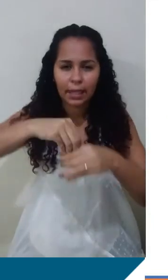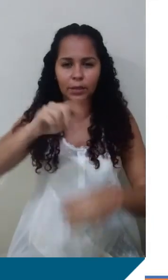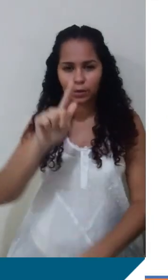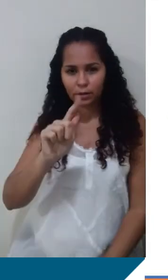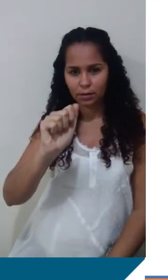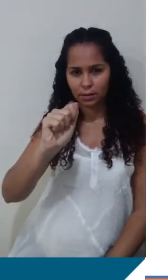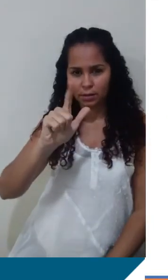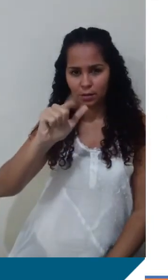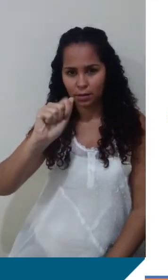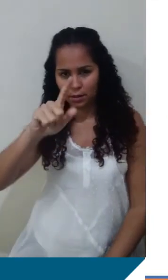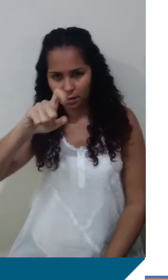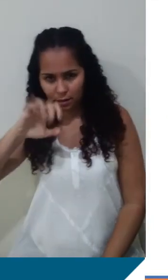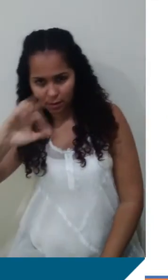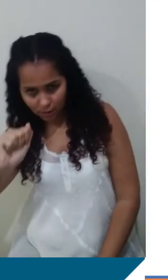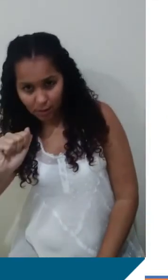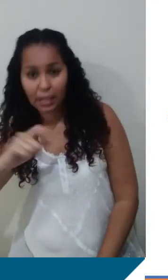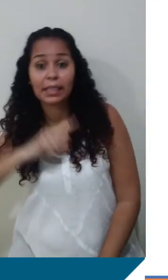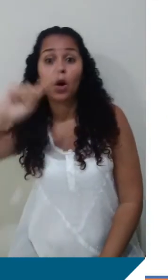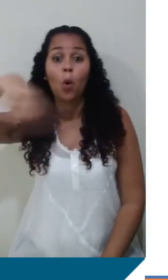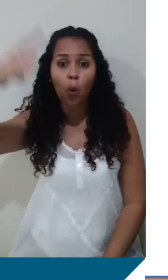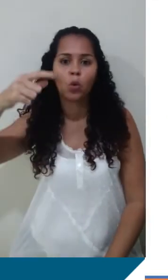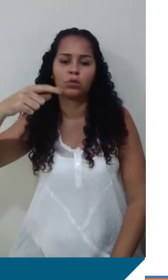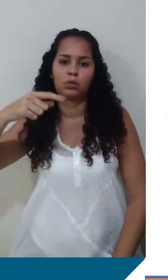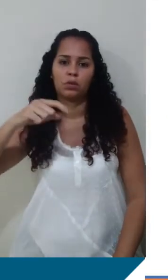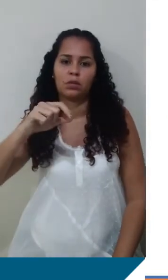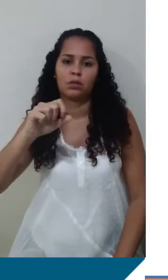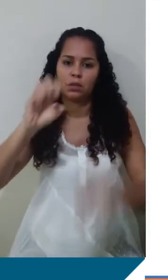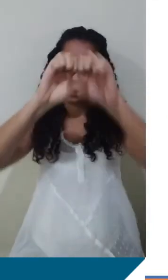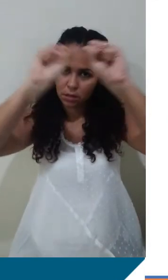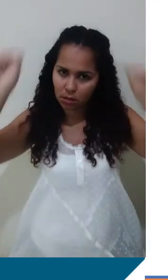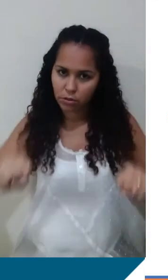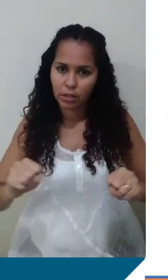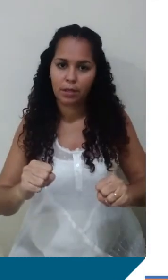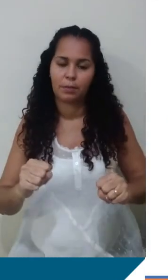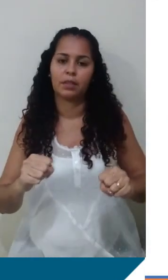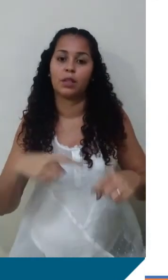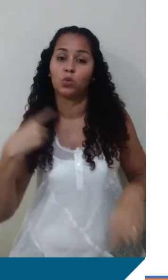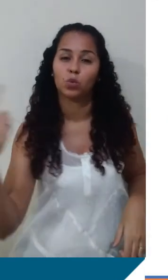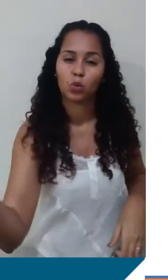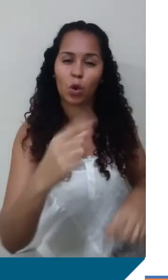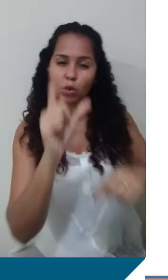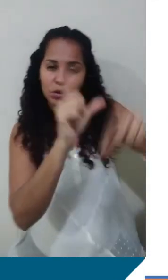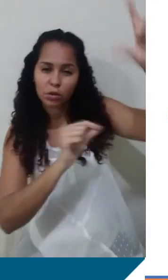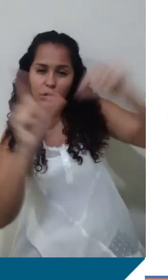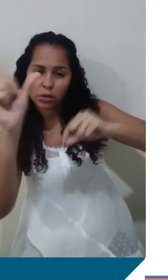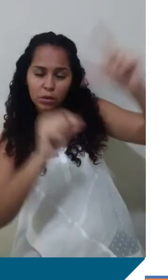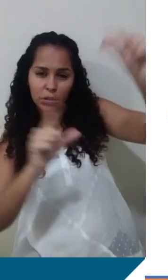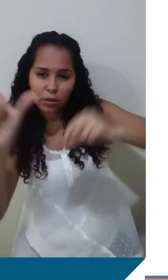estrela. Mas é todo mundo ali orbitando a mesma estrela. Então, todo mundo lá daquela estrela vai ter exatamente